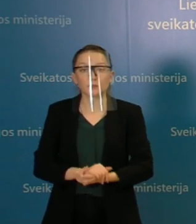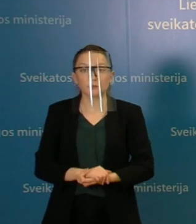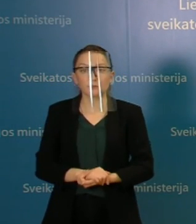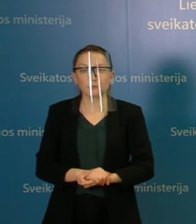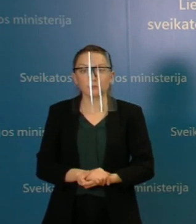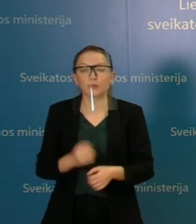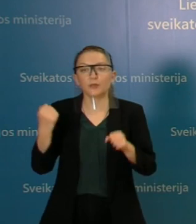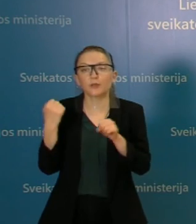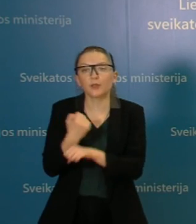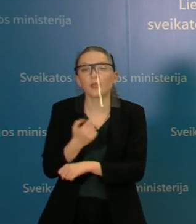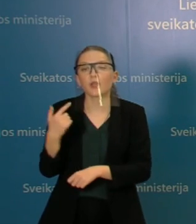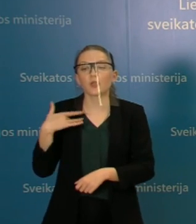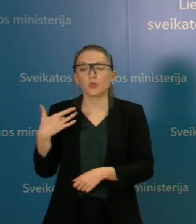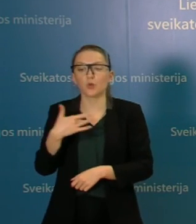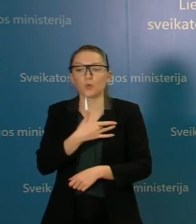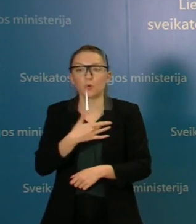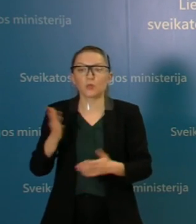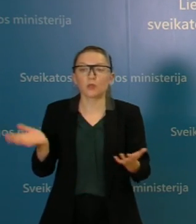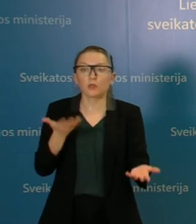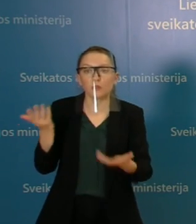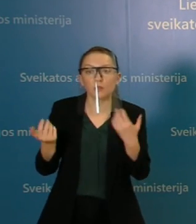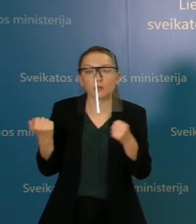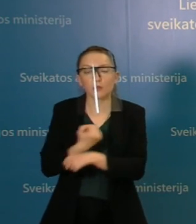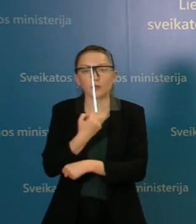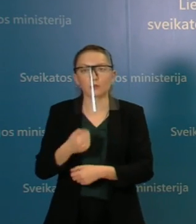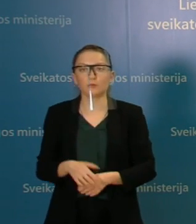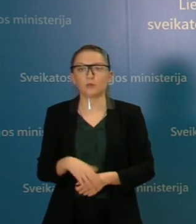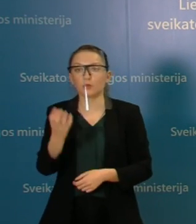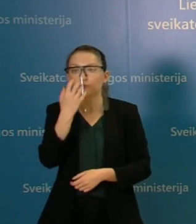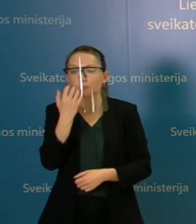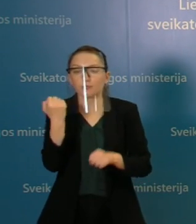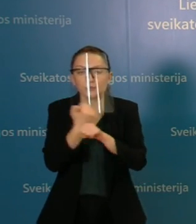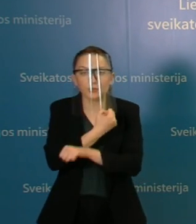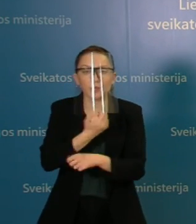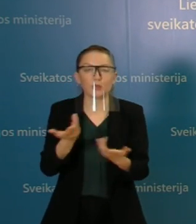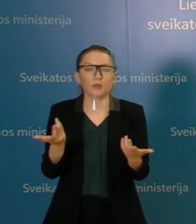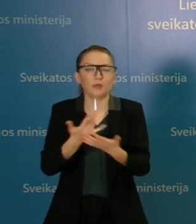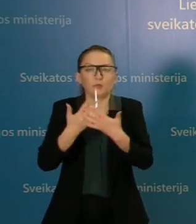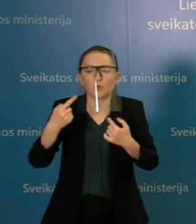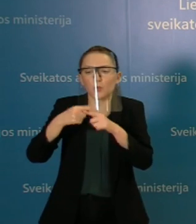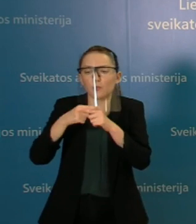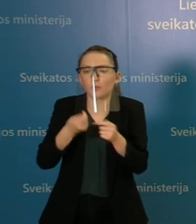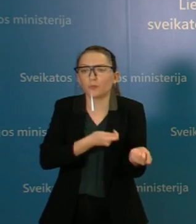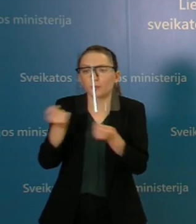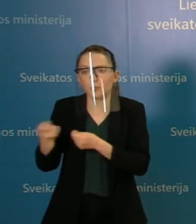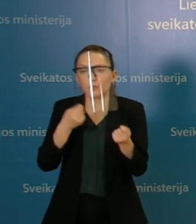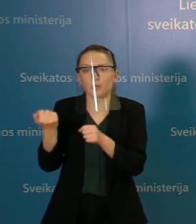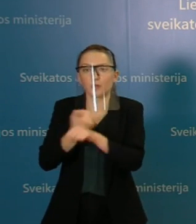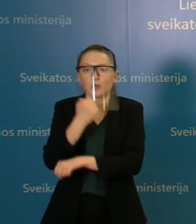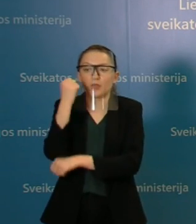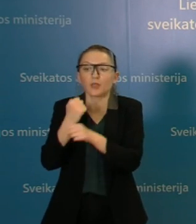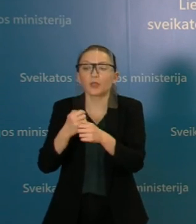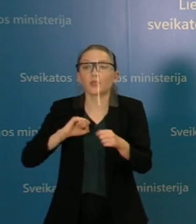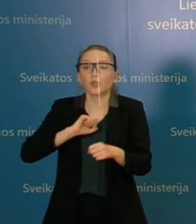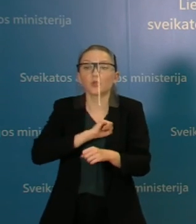Dar daugiau ten reikėtų degonies, reikėtų dirbtinės plaučių ventilacijos aparatų, reikėtų ten dirbančių